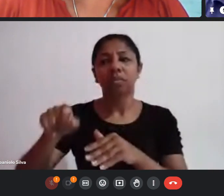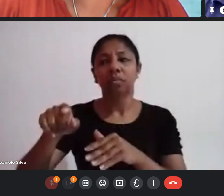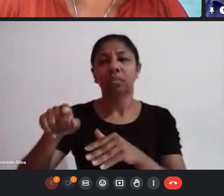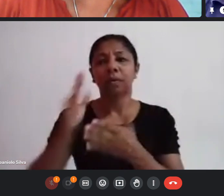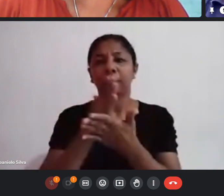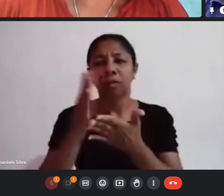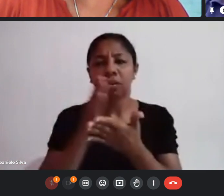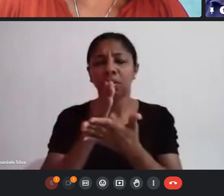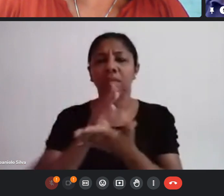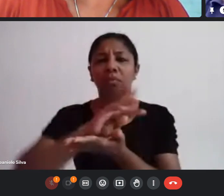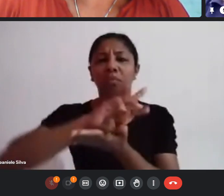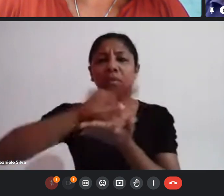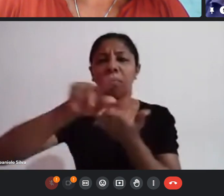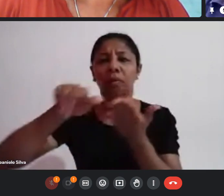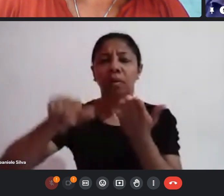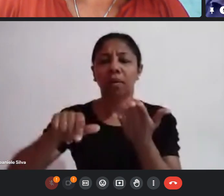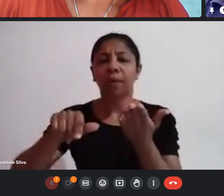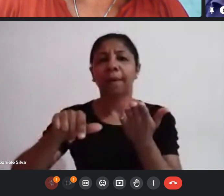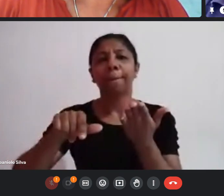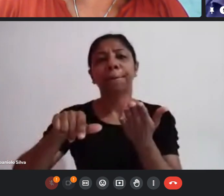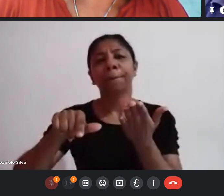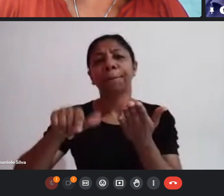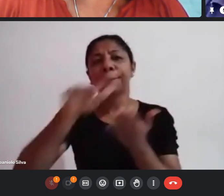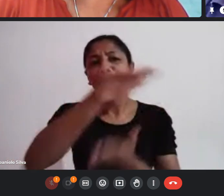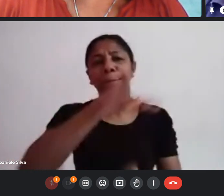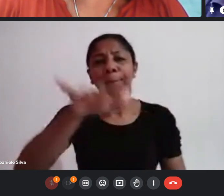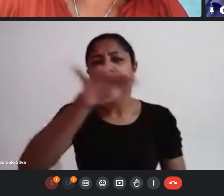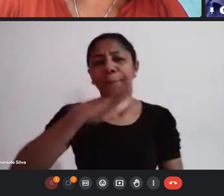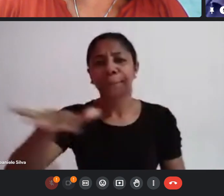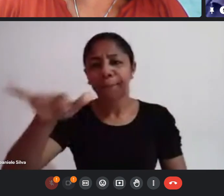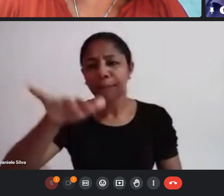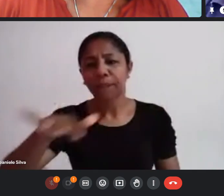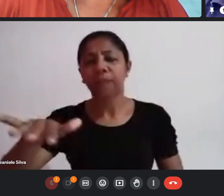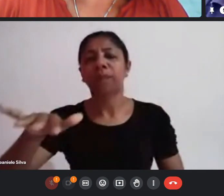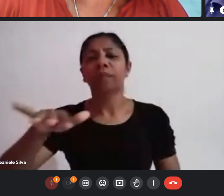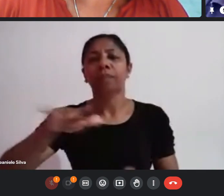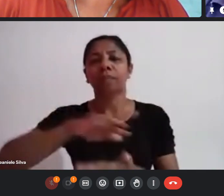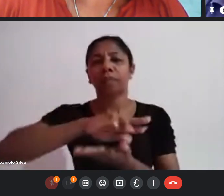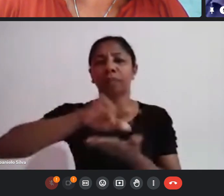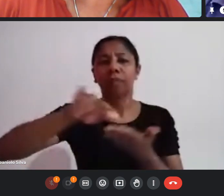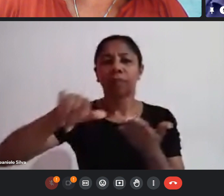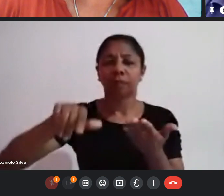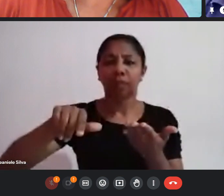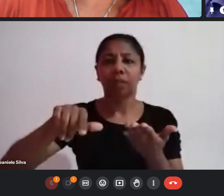pelas diversas agendas e pelos diversos